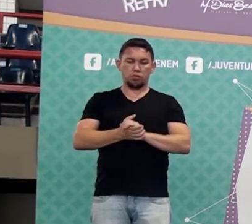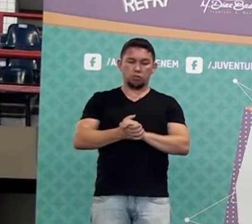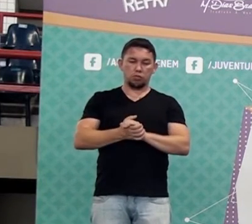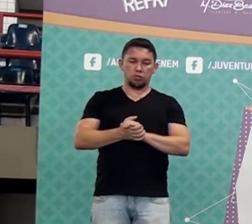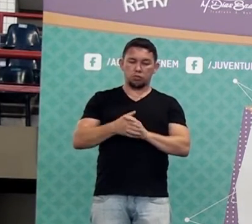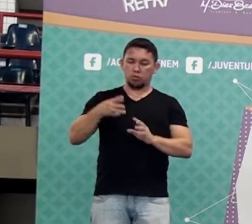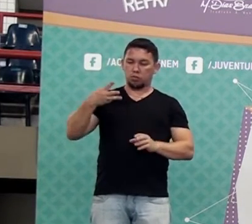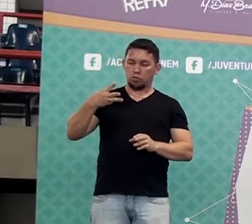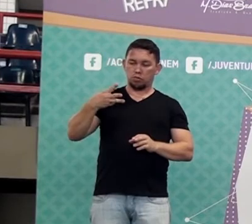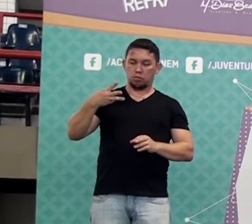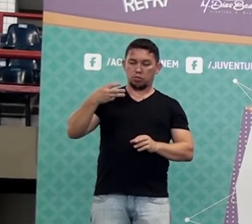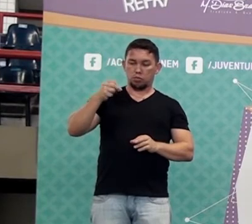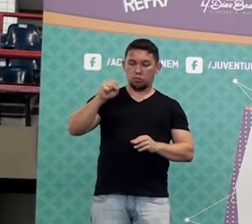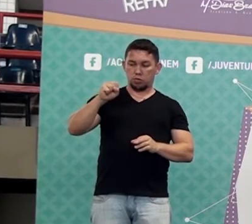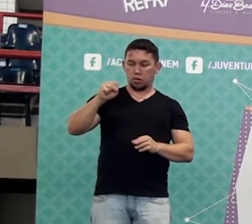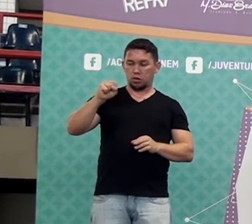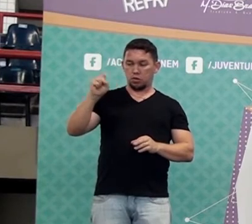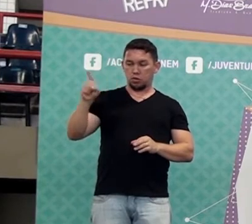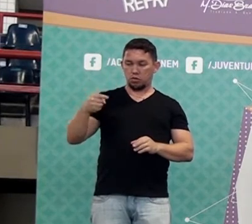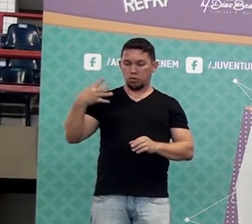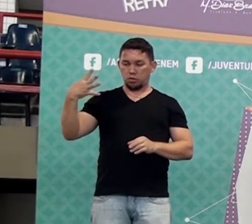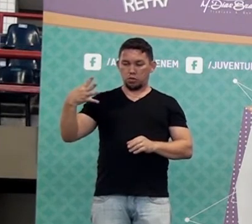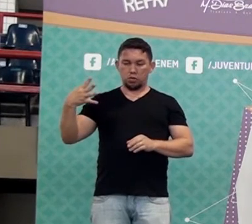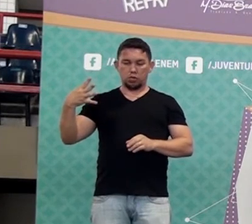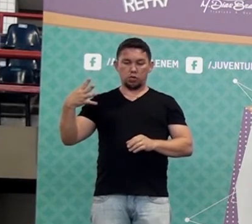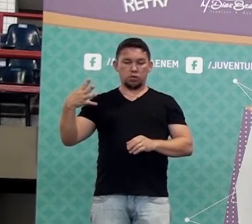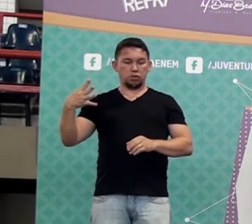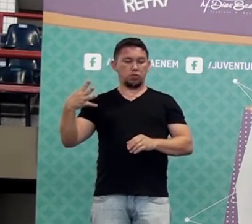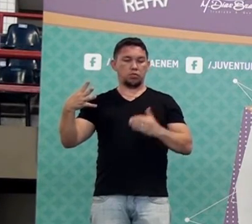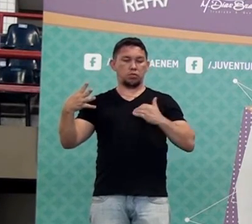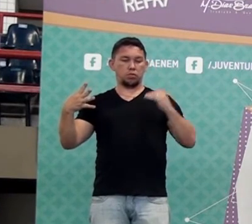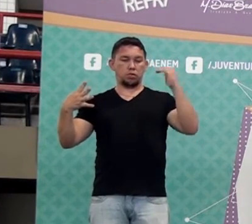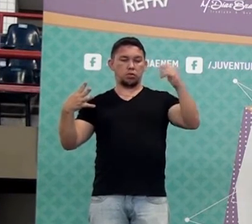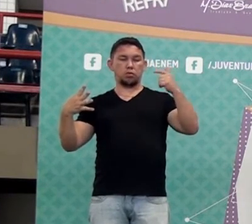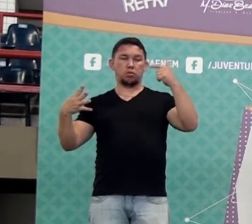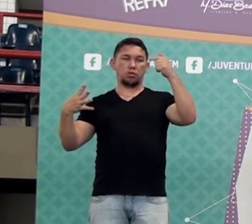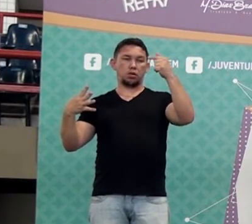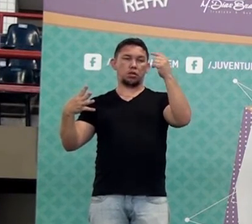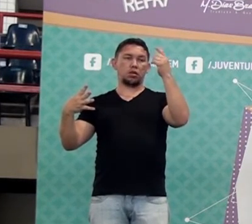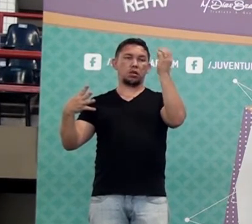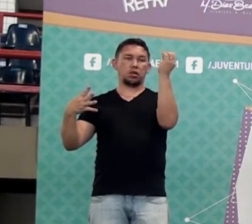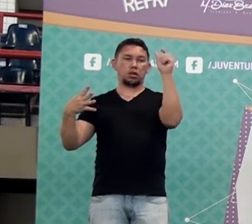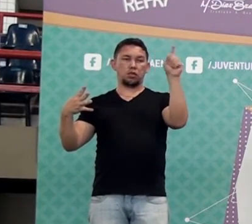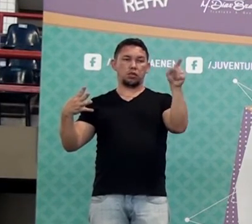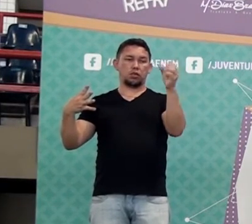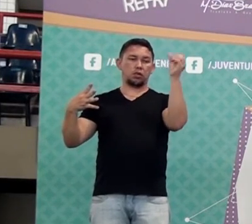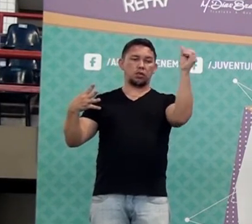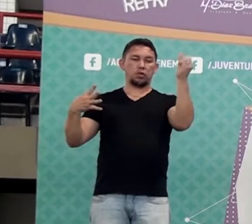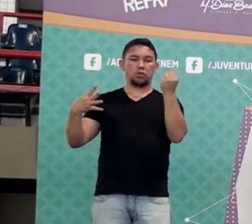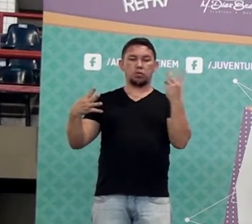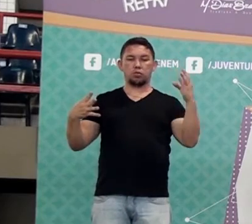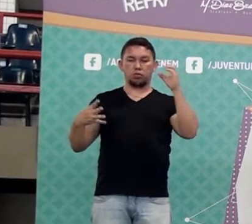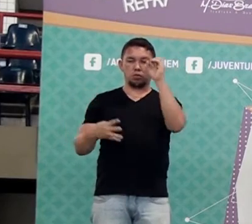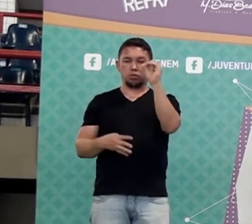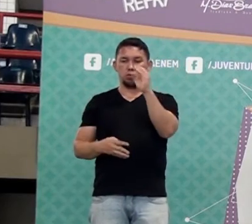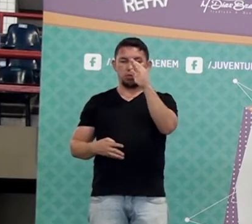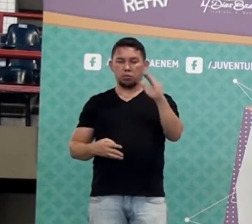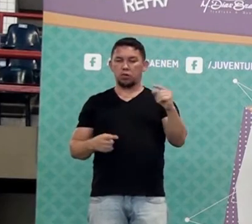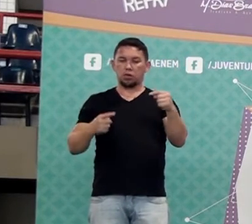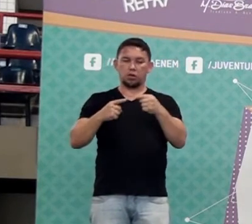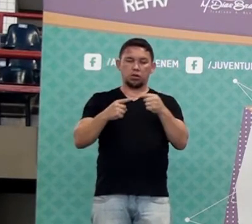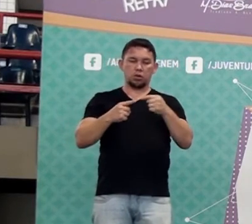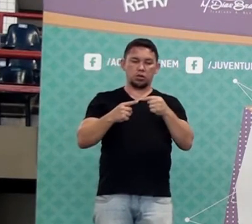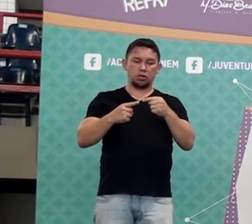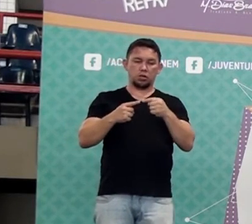38,4 para 75,6, aumentou quantos porcento? É assim que vai cair no Enem.